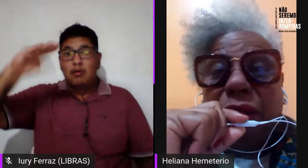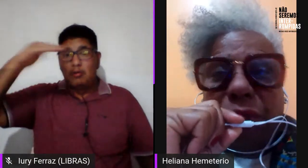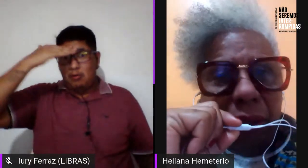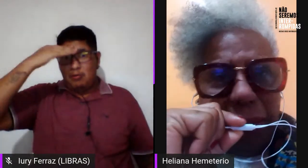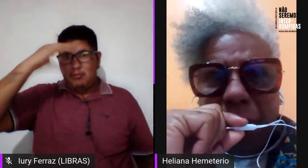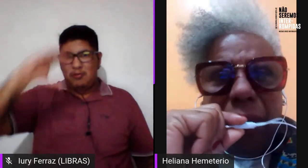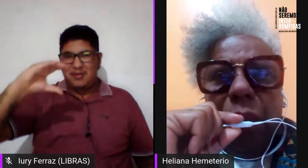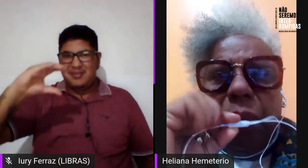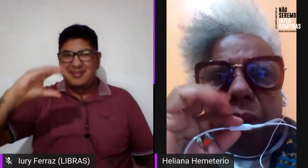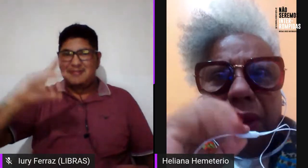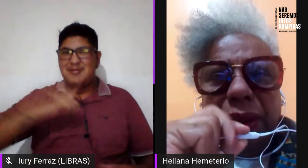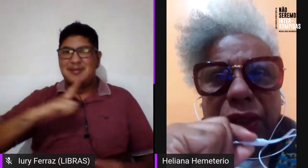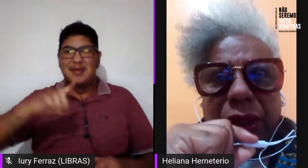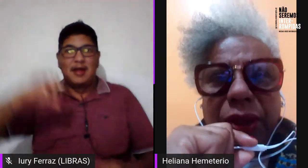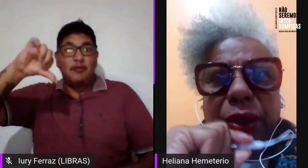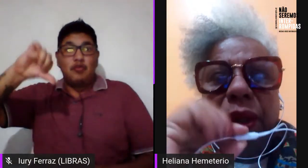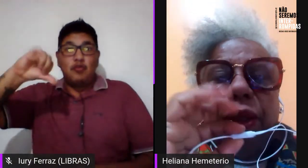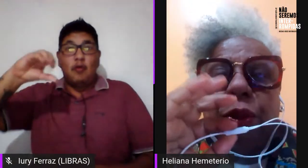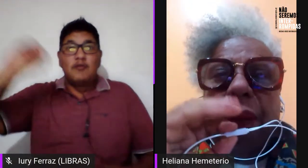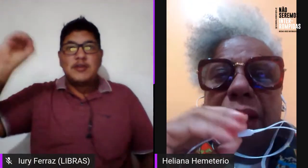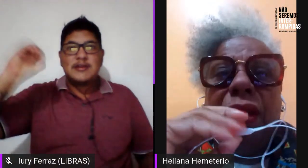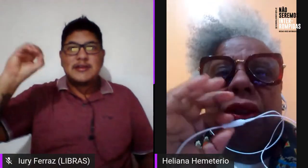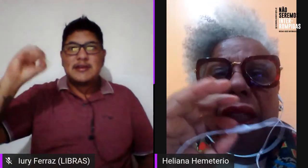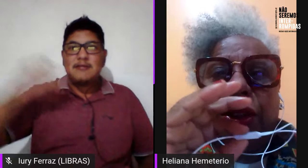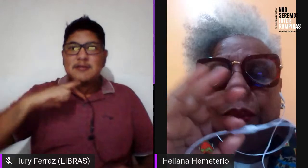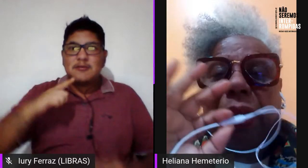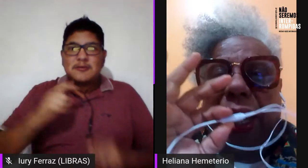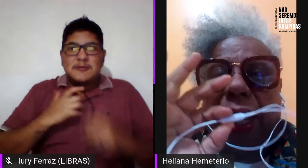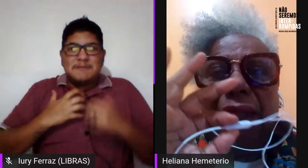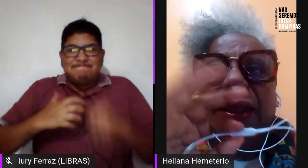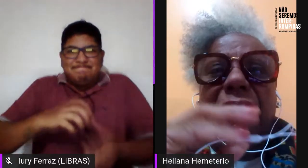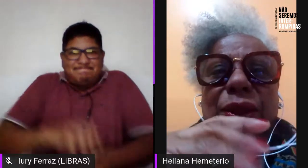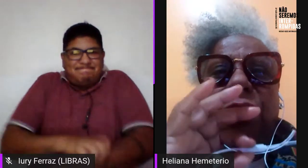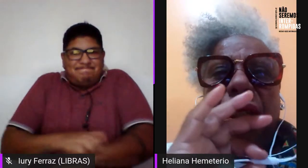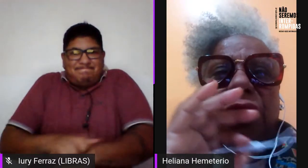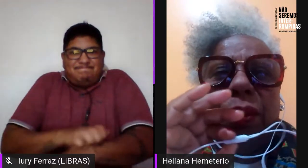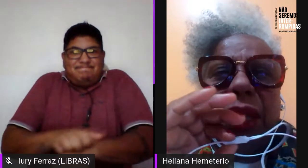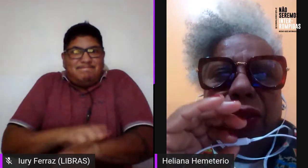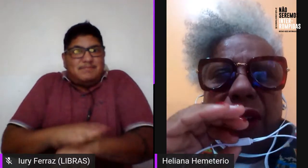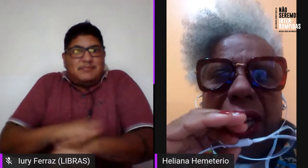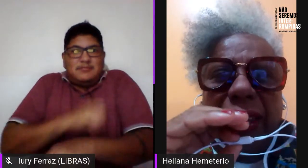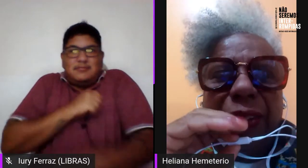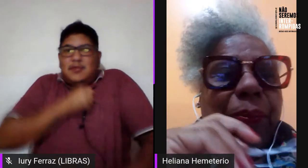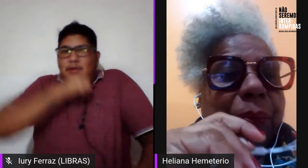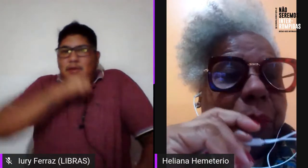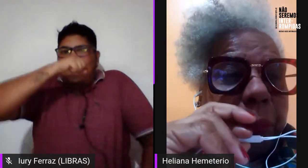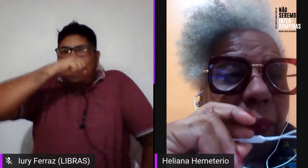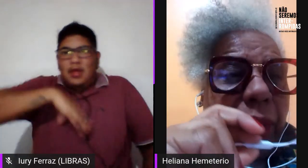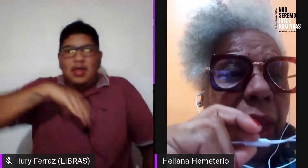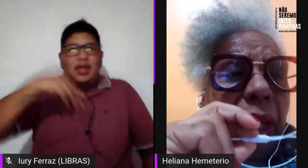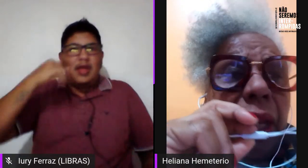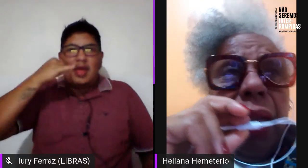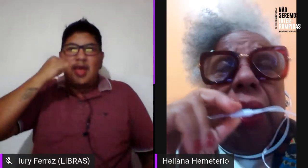horrível por conta disso. Eu espero não ter que espirrar durante a minha fala.